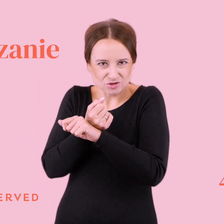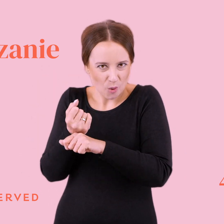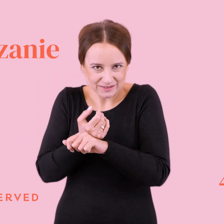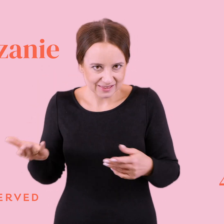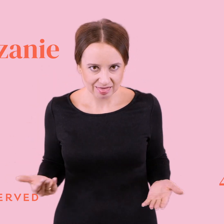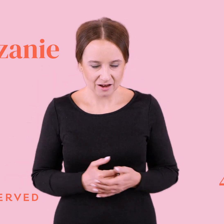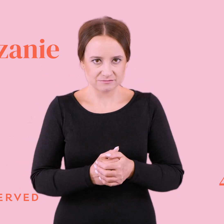na przykład